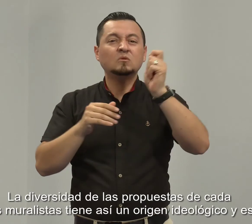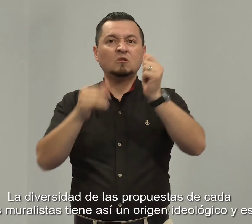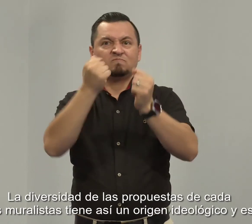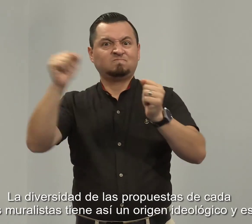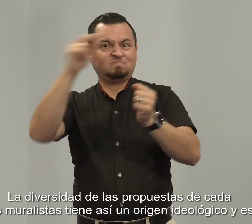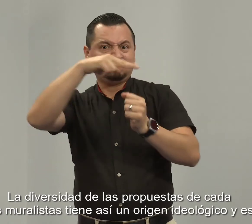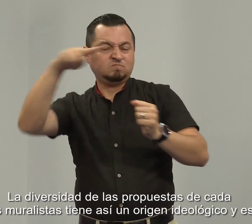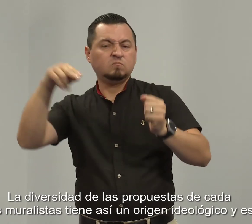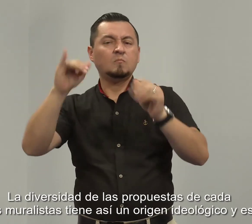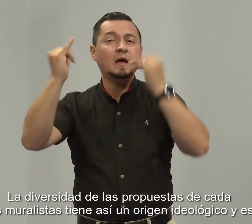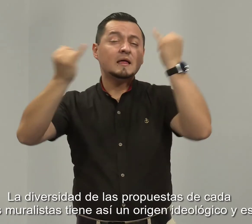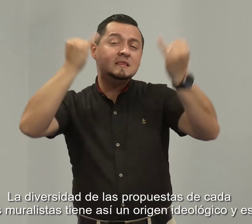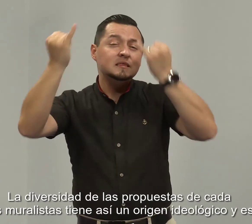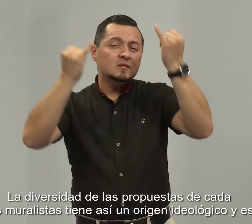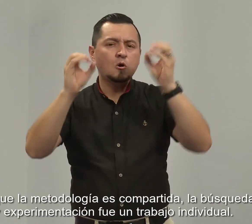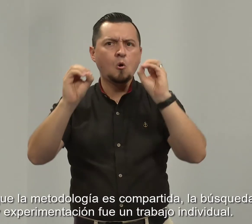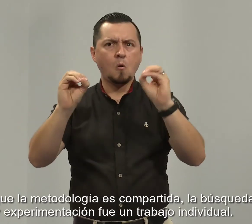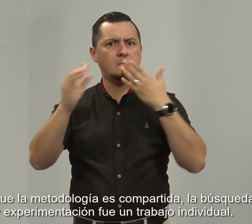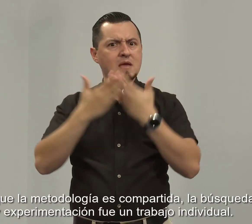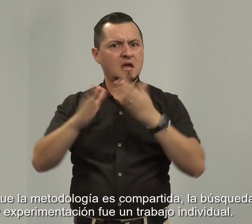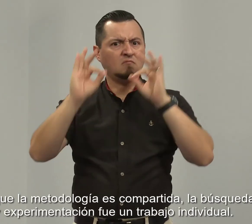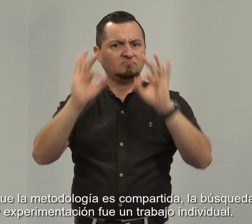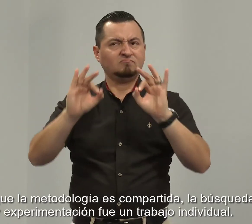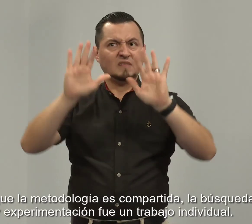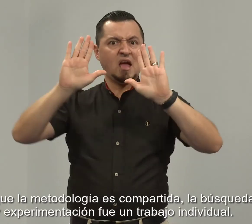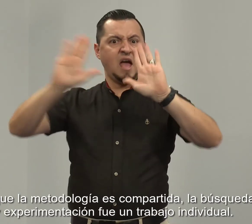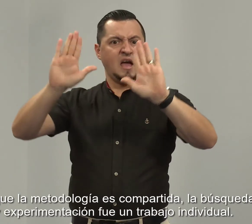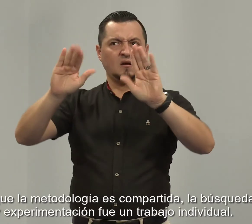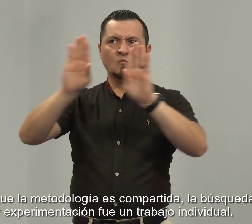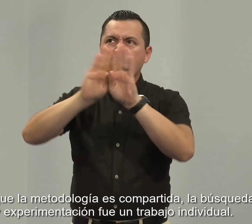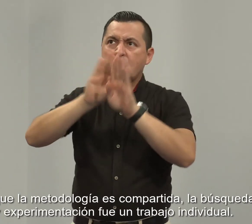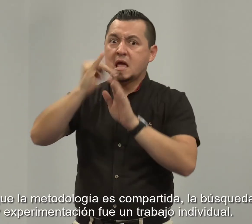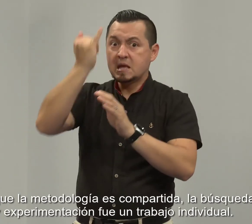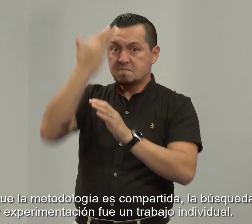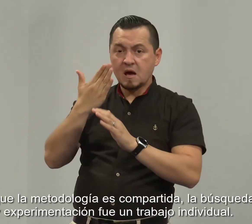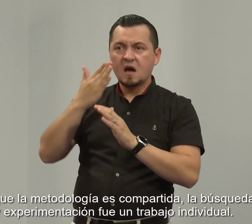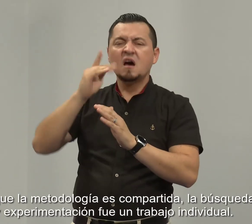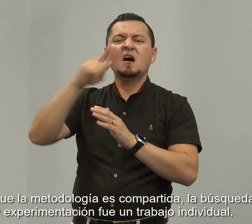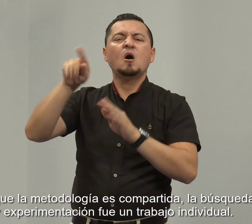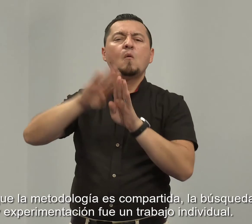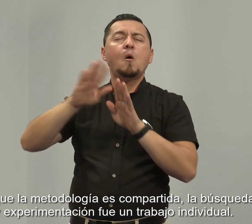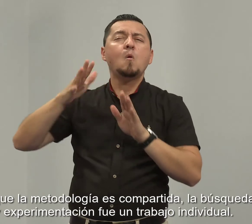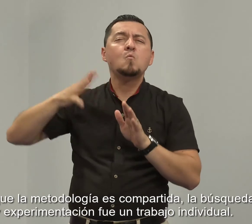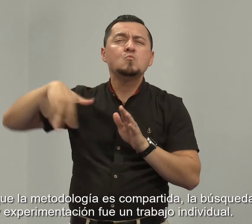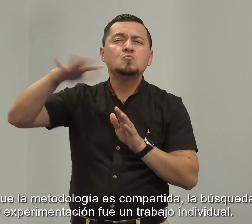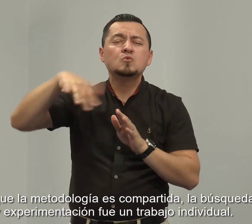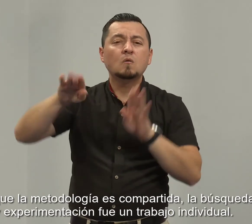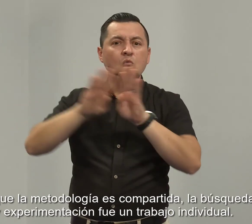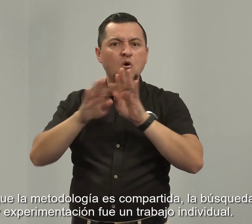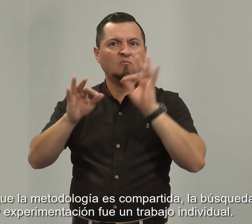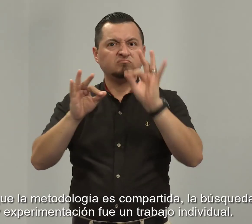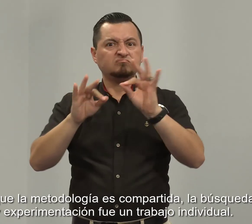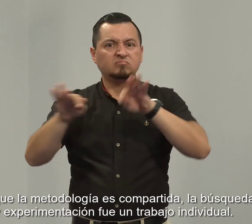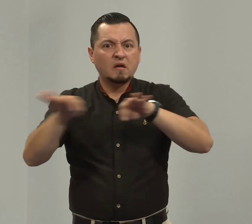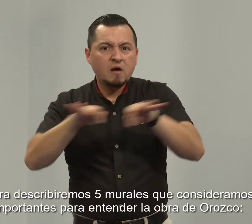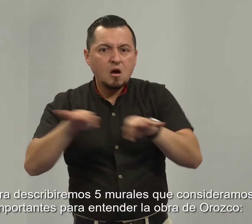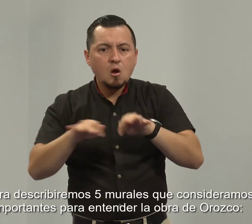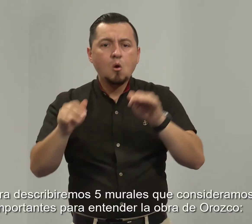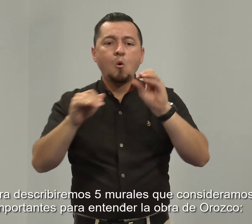origen ideológico y estético. Aunque la metodología es compartida, la búsqueda y experimentación fue un trabajo individual. Ahora